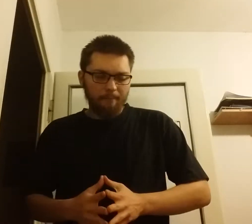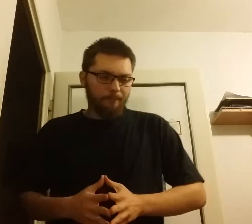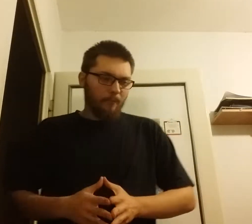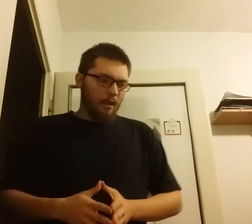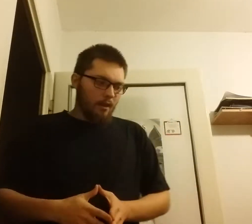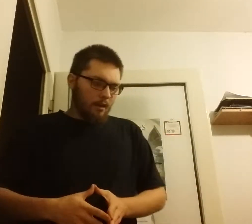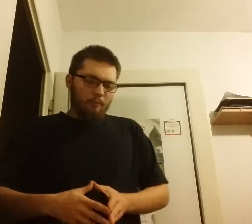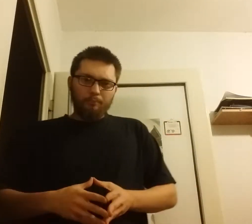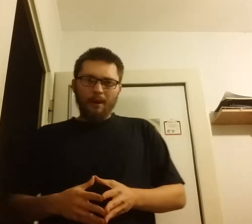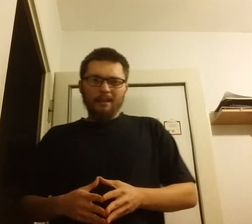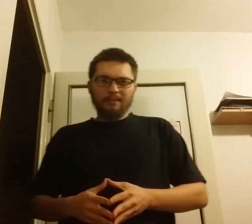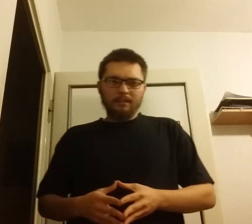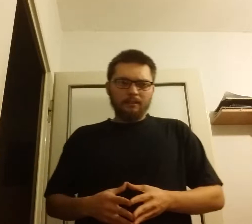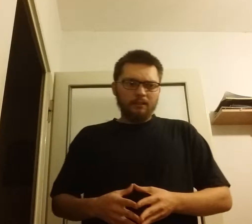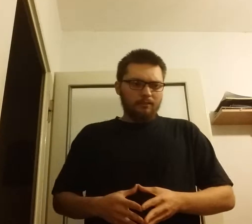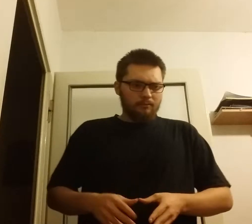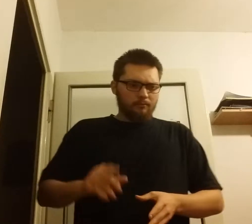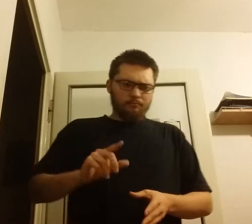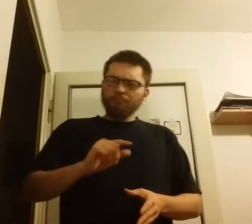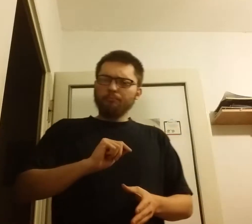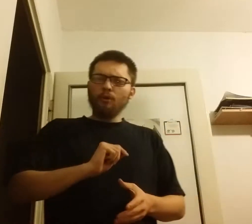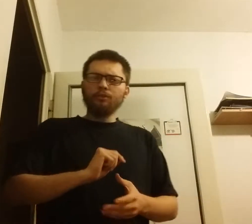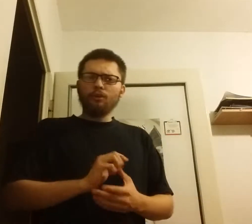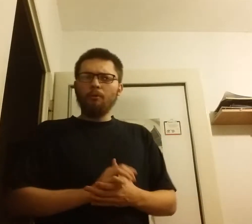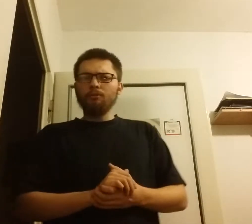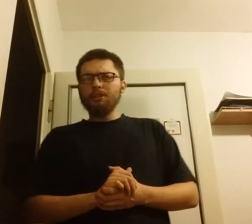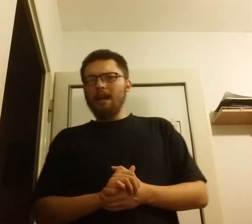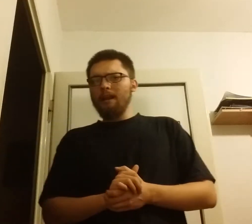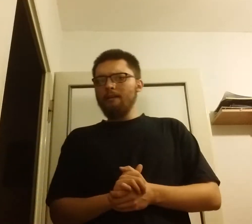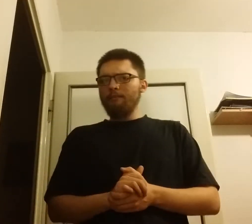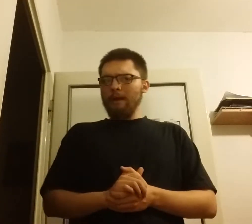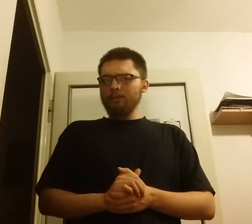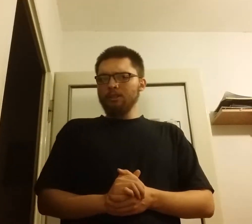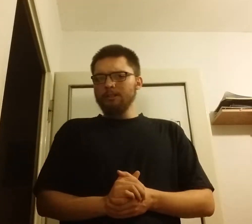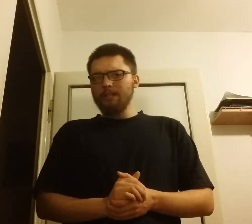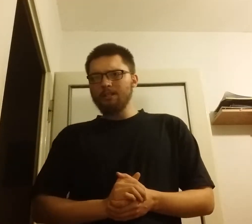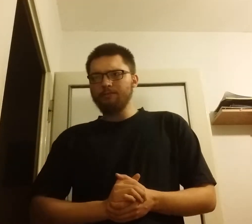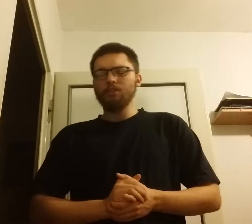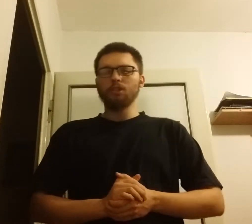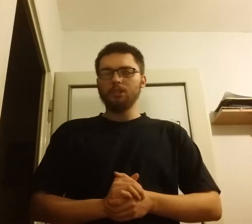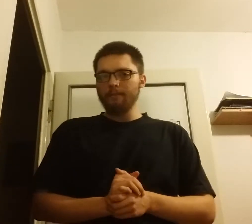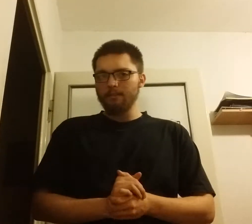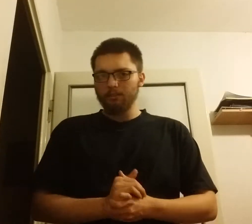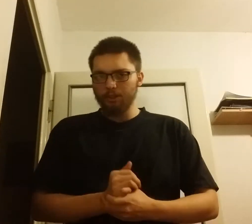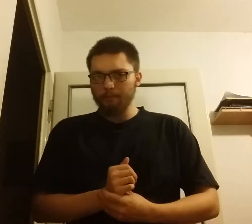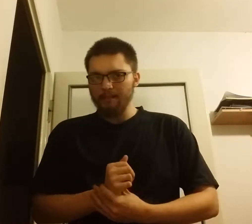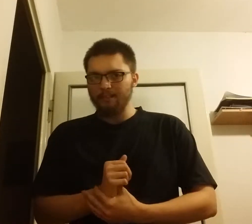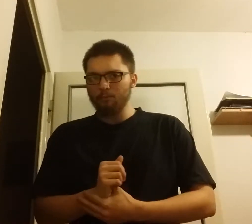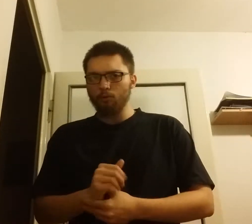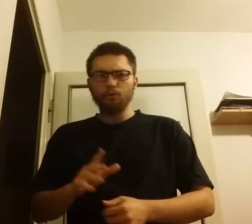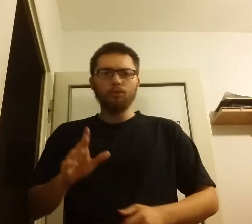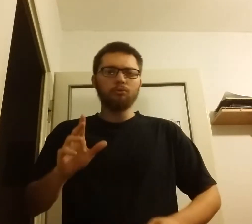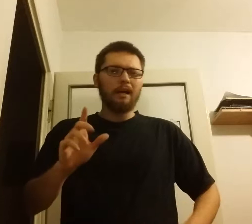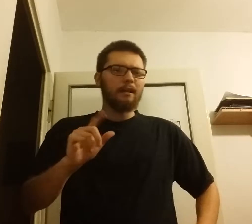Polacy, bądź co bądź, ale walczyli też w 1918 roku i tutaj